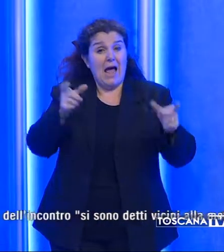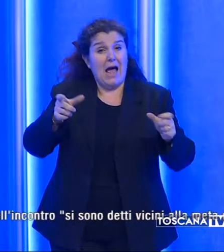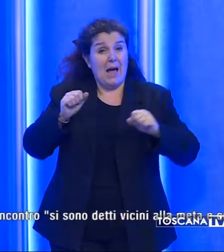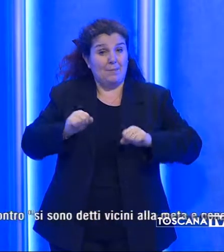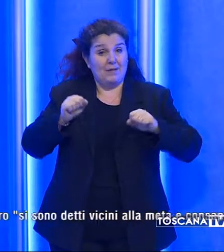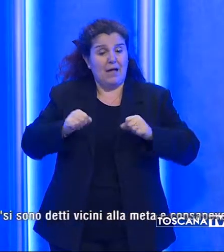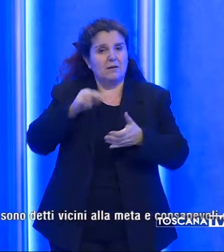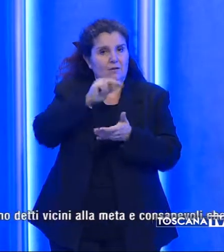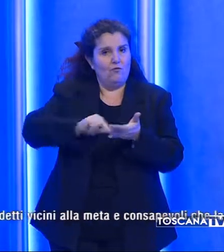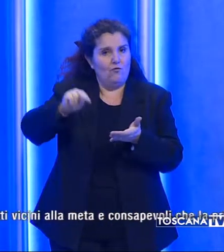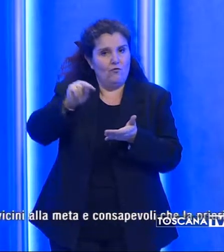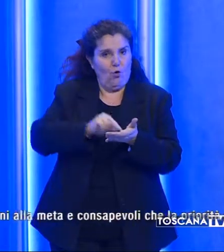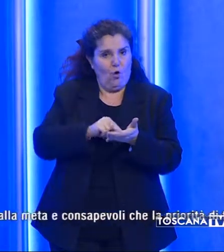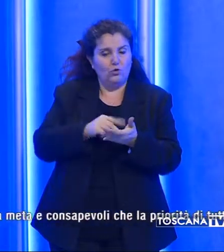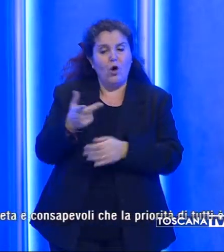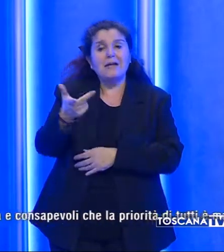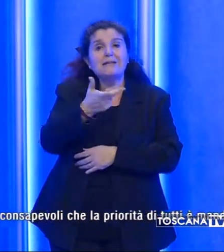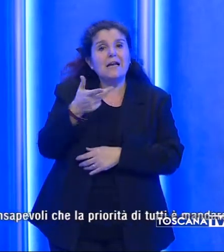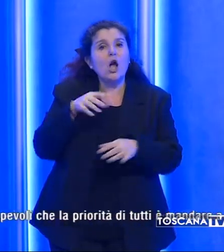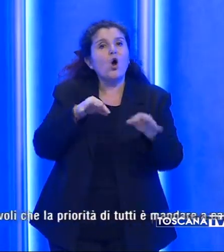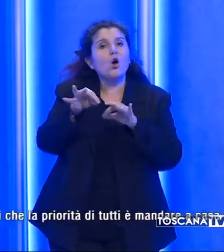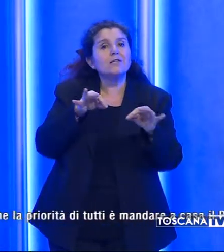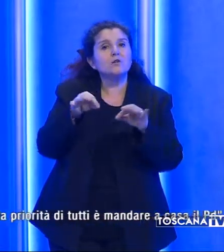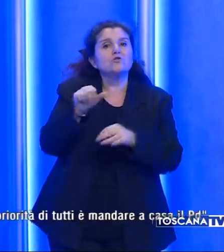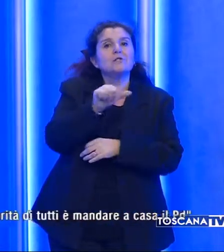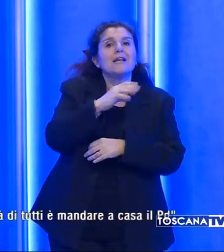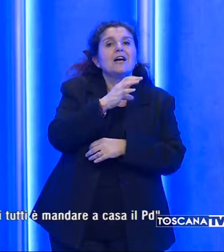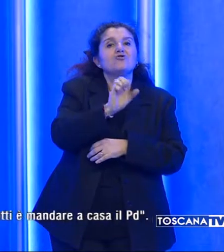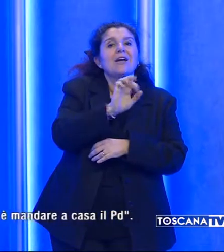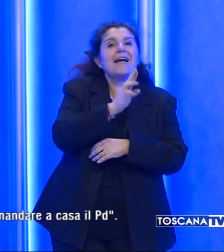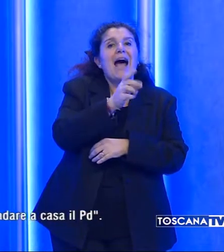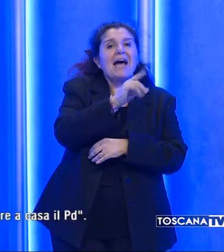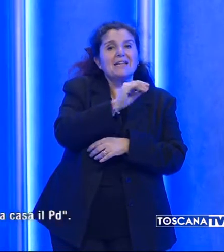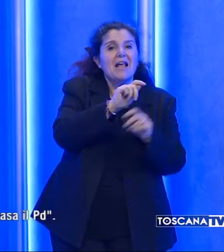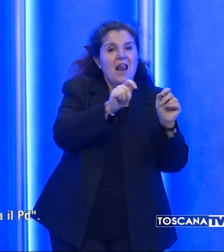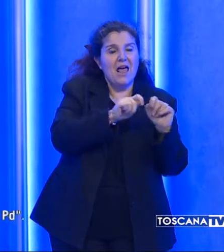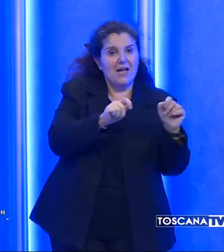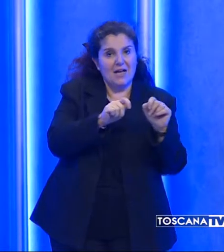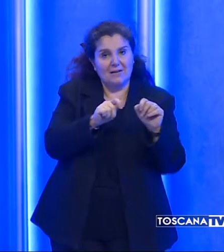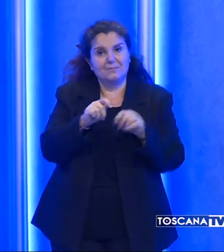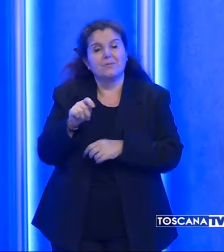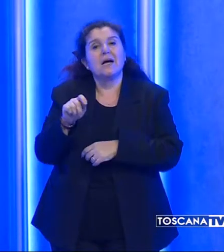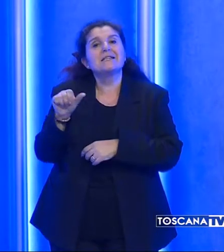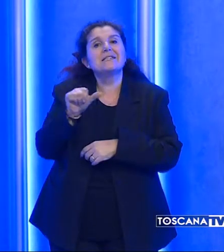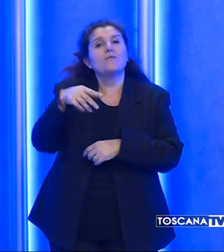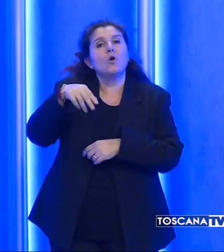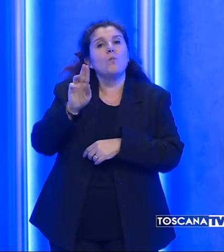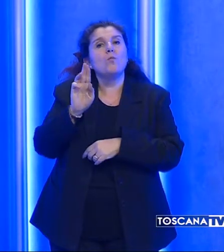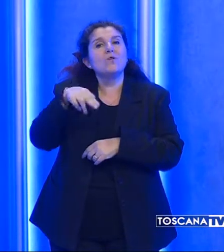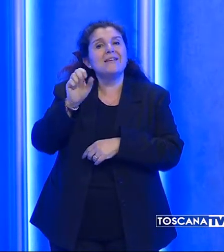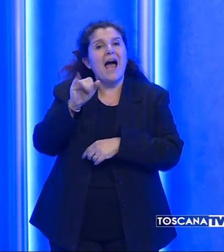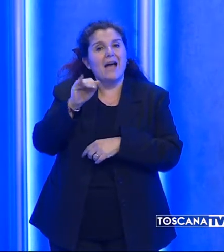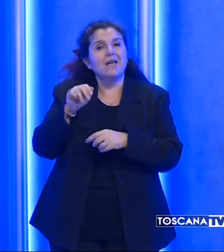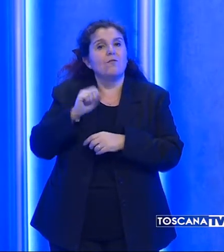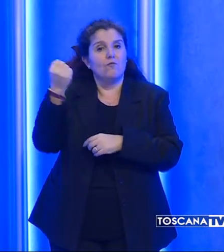voto. I tre coordinatori, Susanna Ceccardi della Lega, Stefano Mugnai di Forza